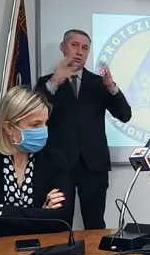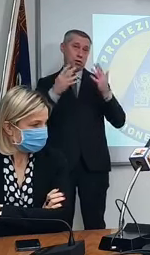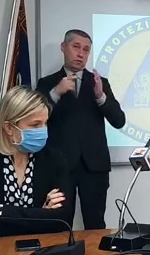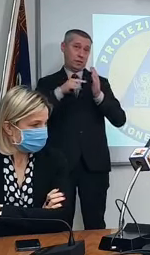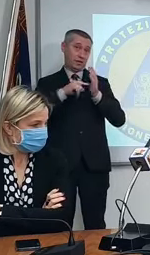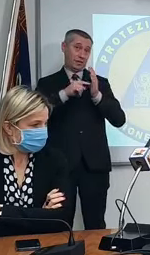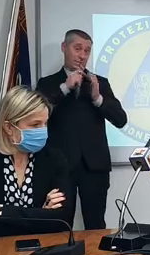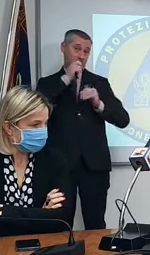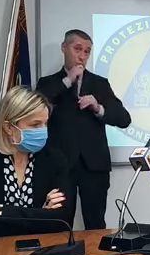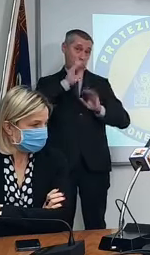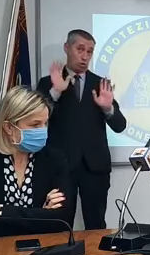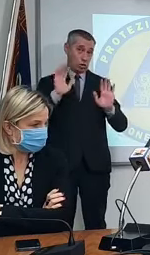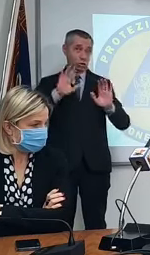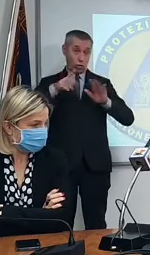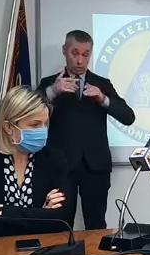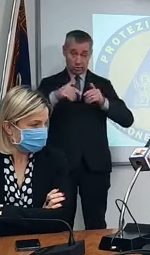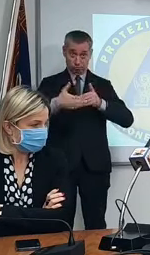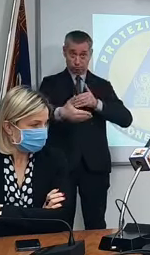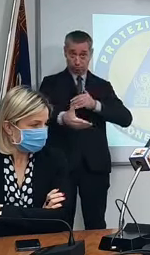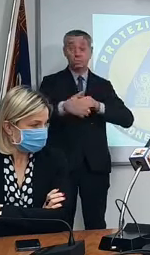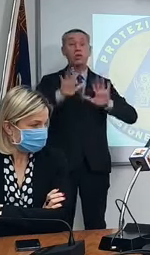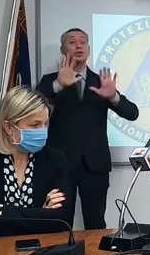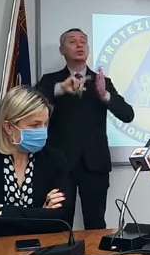Stiamo avviando verso i 10 milioni.